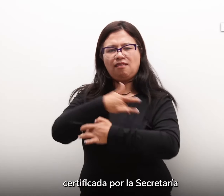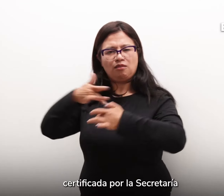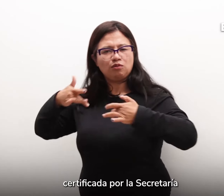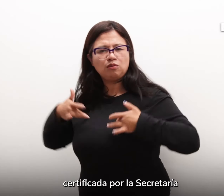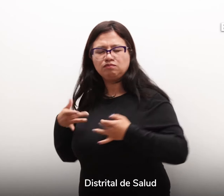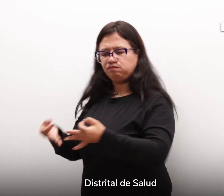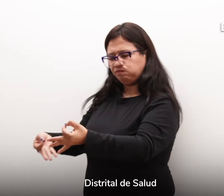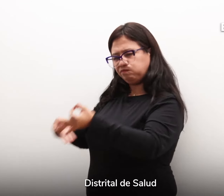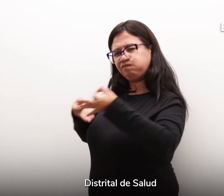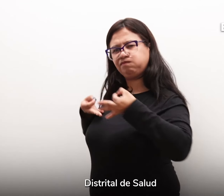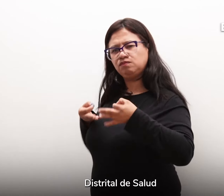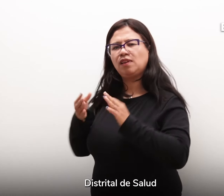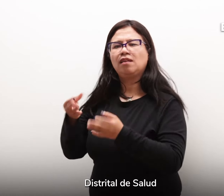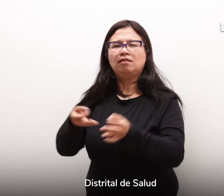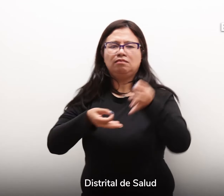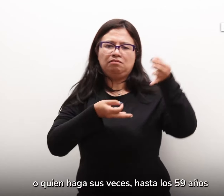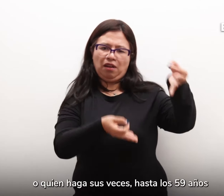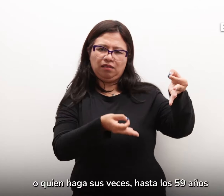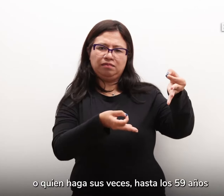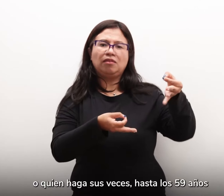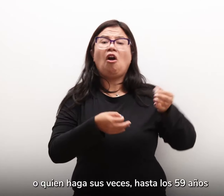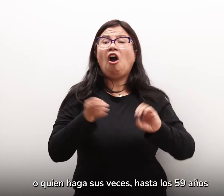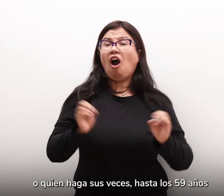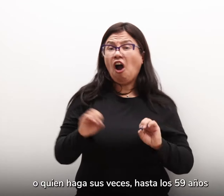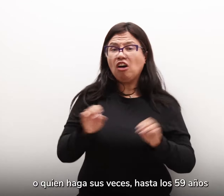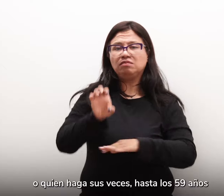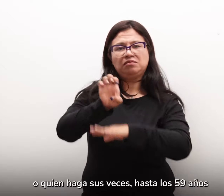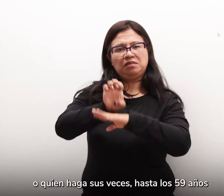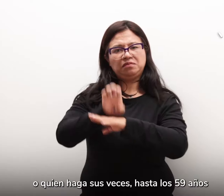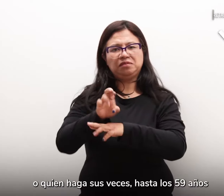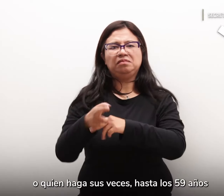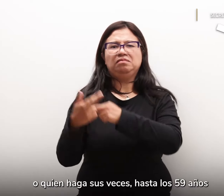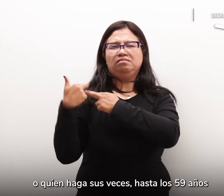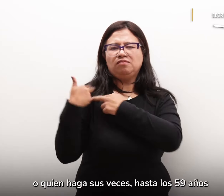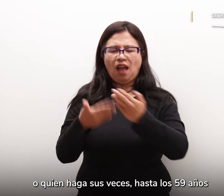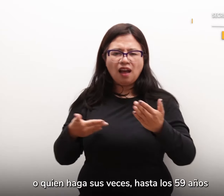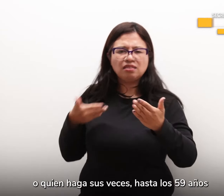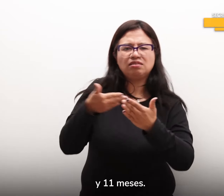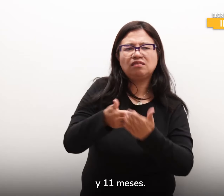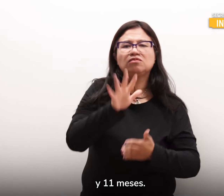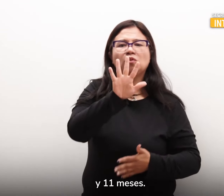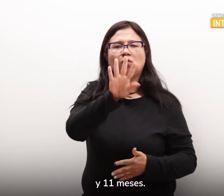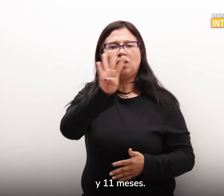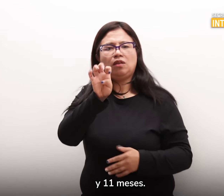Secretaría Distrital de Salud o quien haga sus veces hasta los 59 años y 11 meses